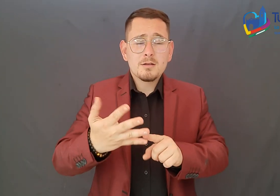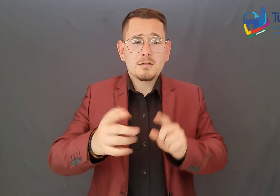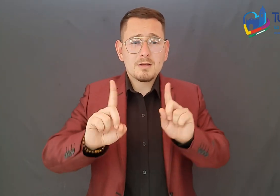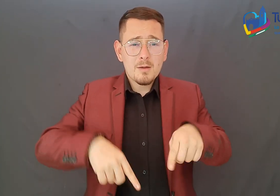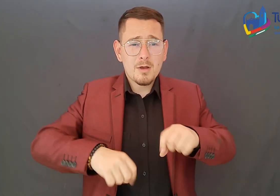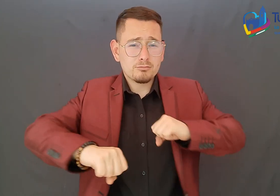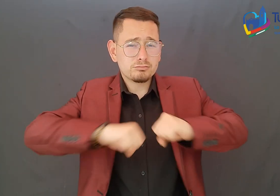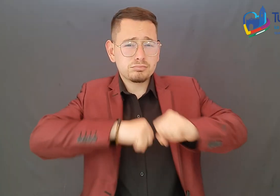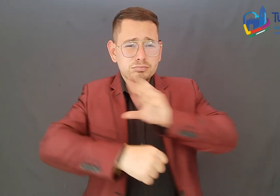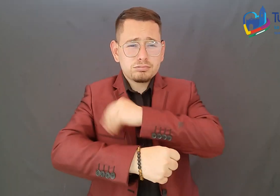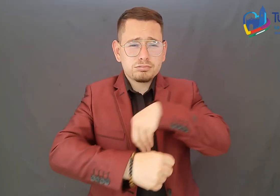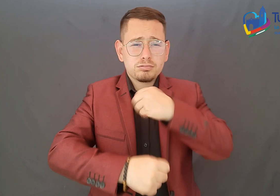talento humano.